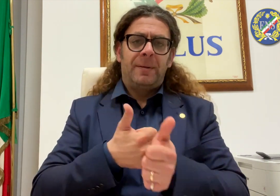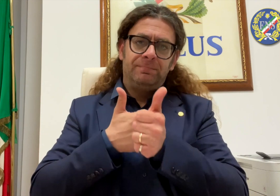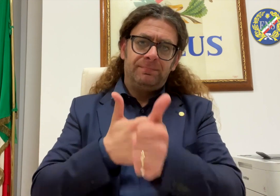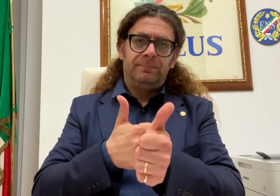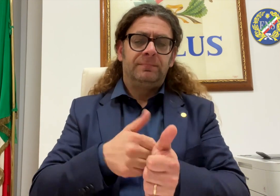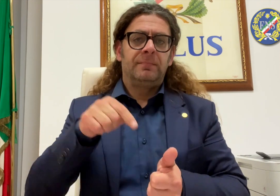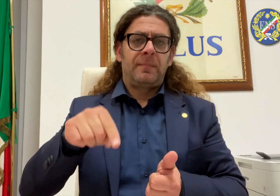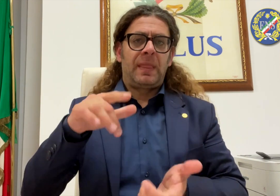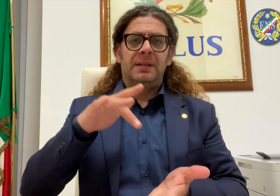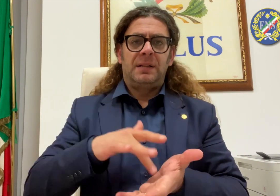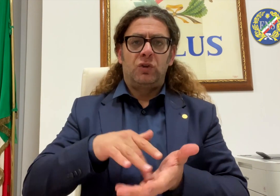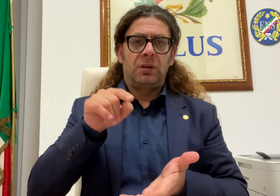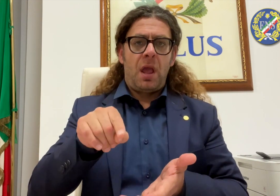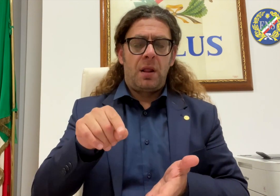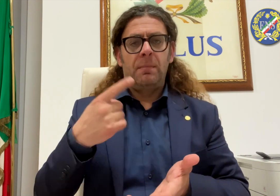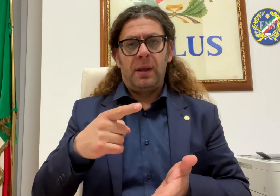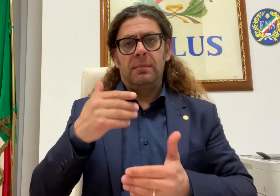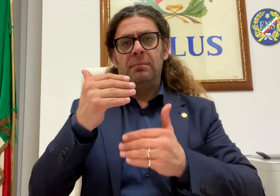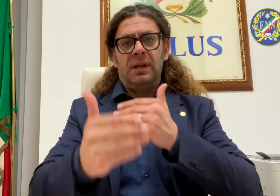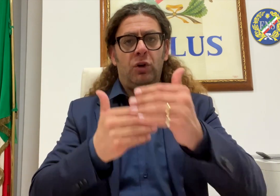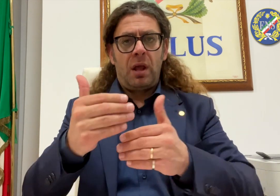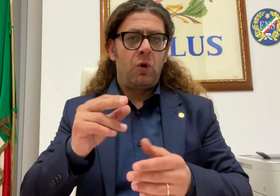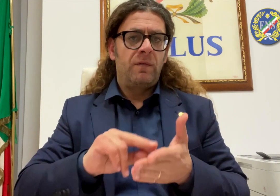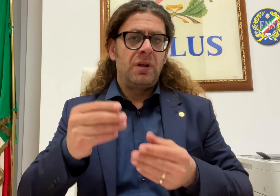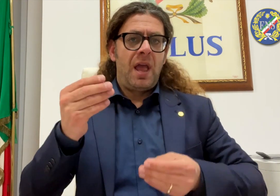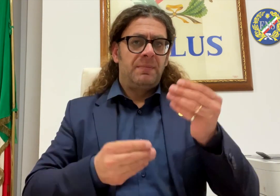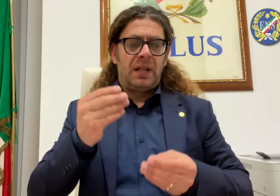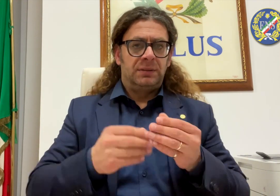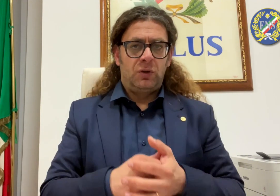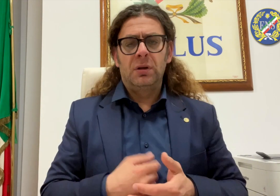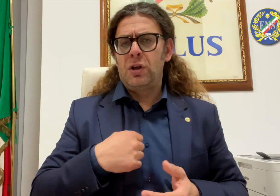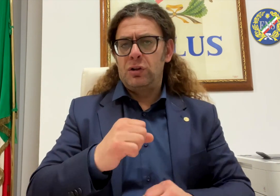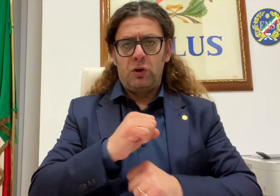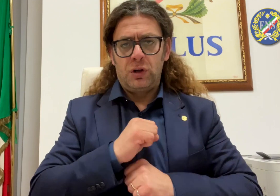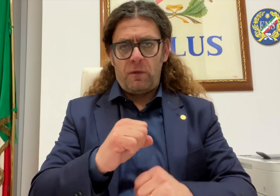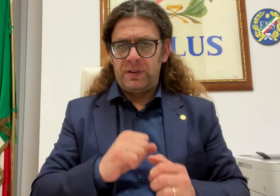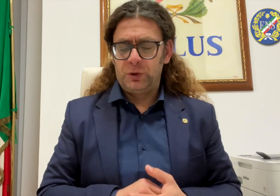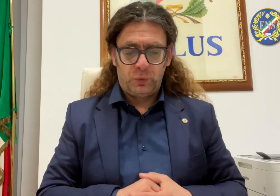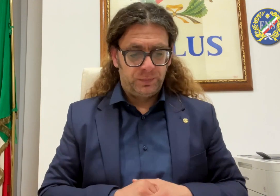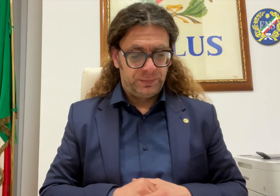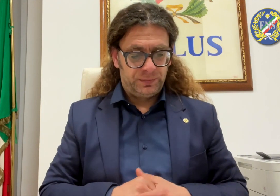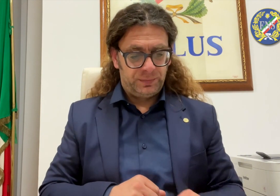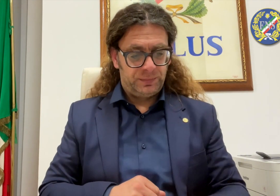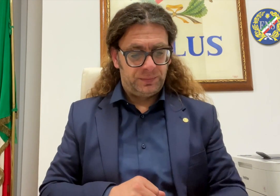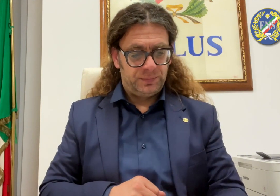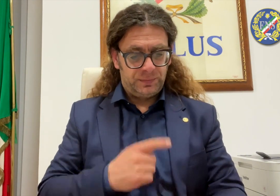sono assenti per ragioni di salute. Nonostante questo si è instaurato un ottimo rapporto con il nuovo segretario amministrativo che ha da subito